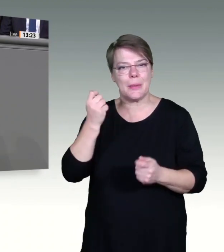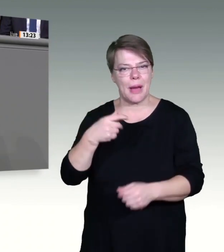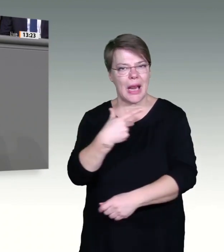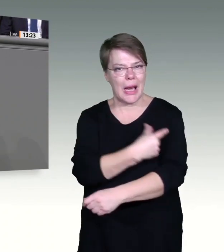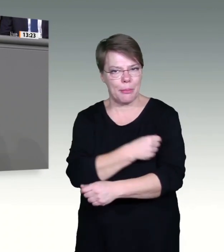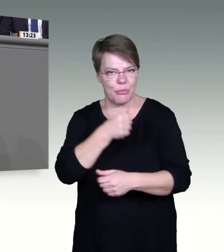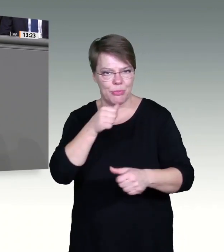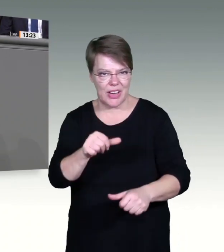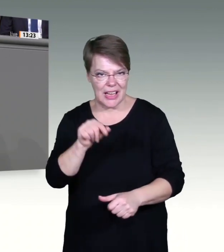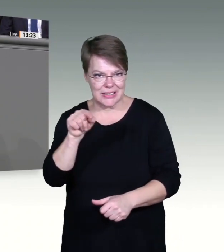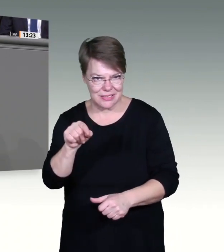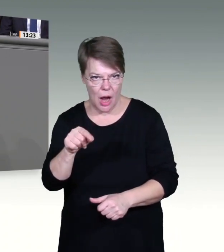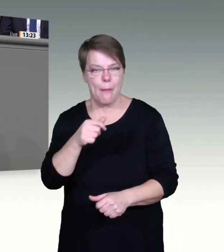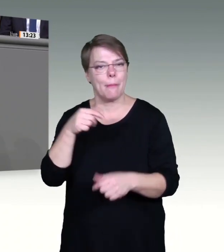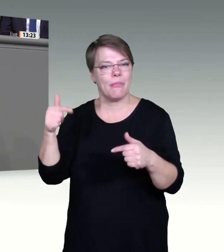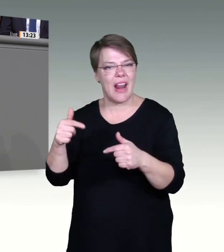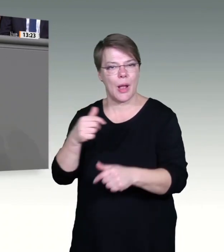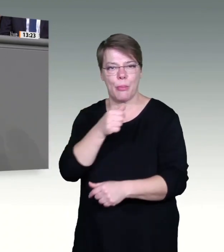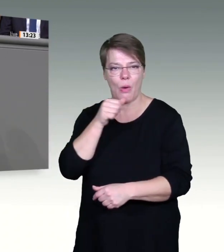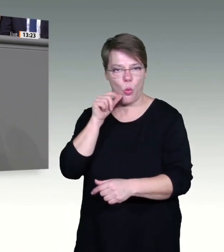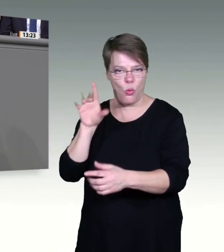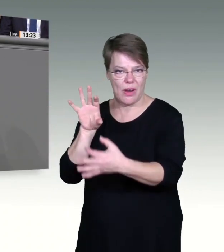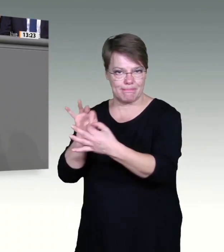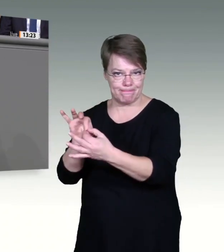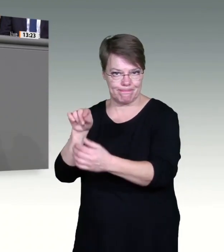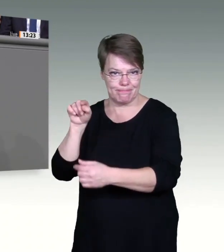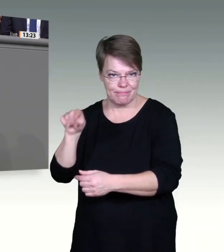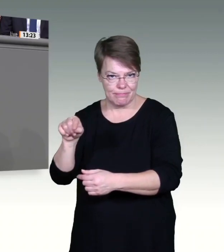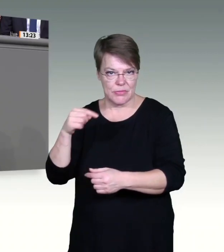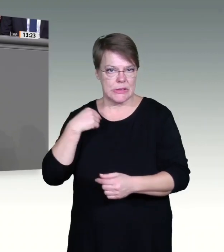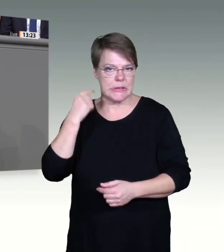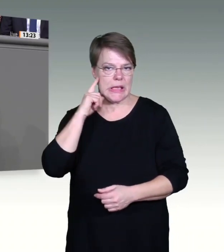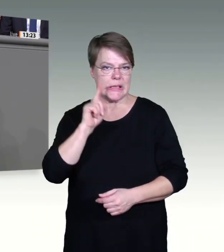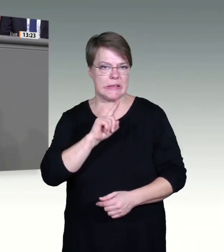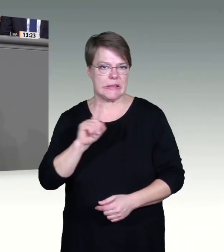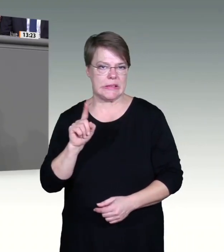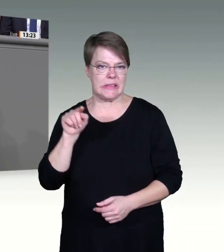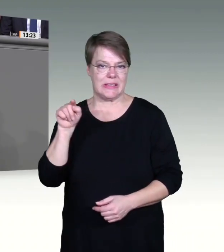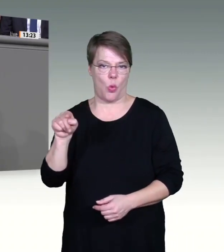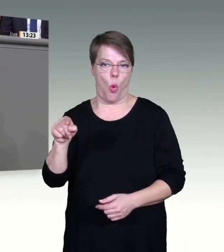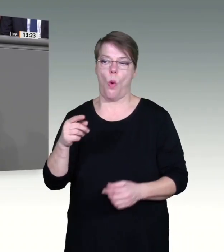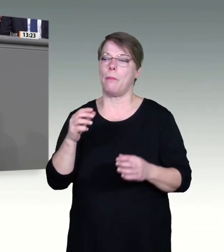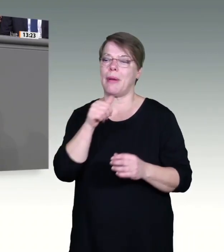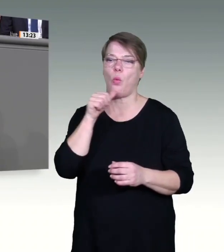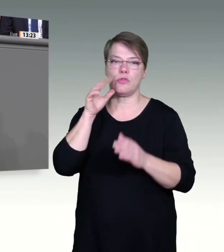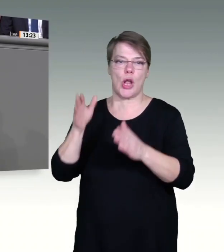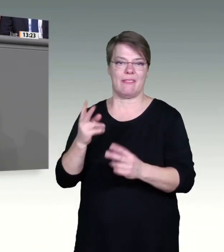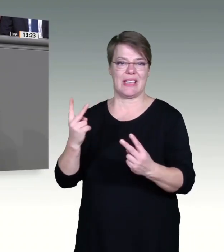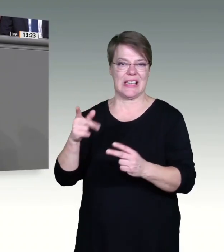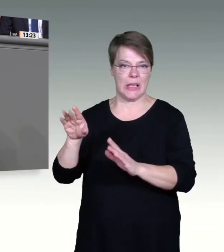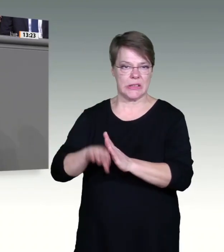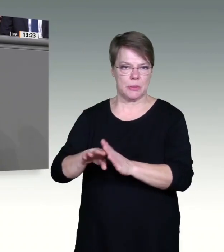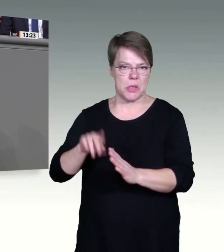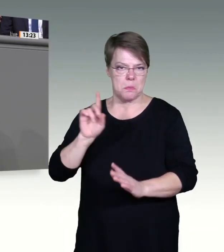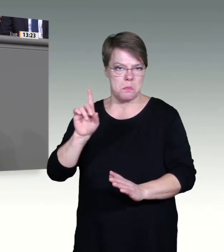deren Restaurants leer sind und die derzeit, so ist es zumindest in der Gastronomie, mit Stornierungen von 90 Prozent zu kämpfen haben,